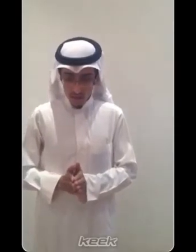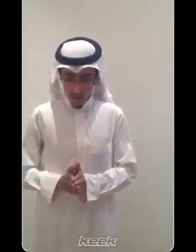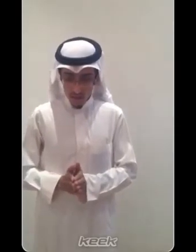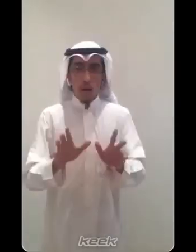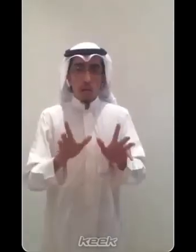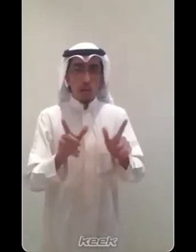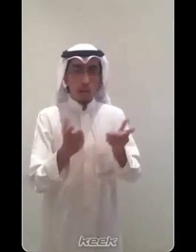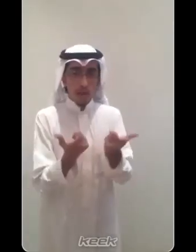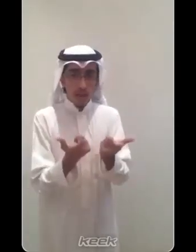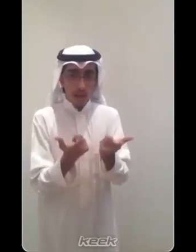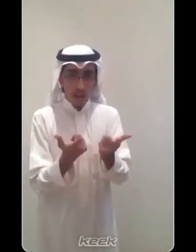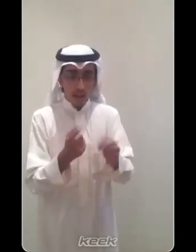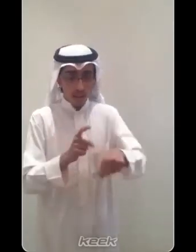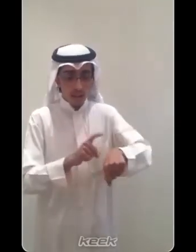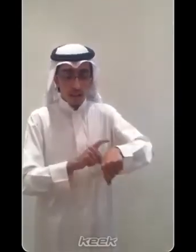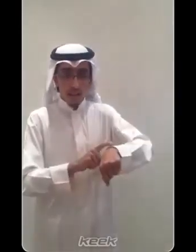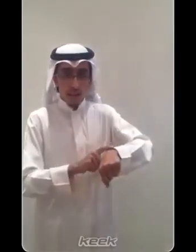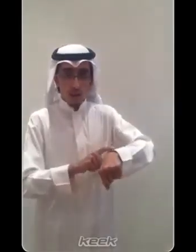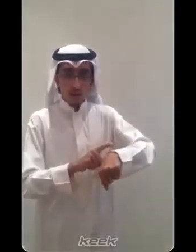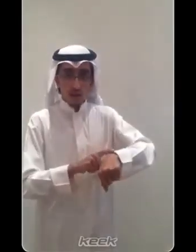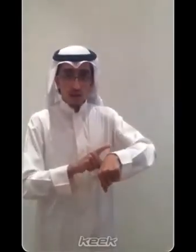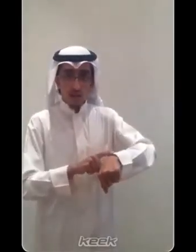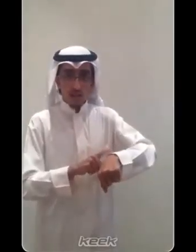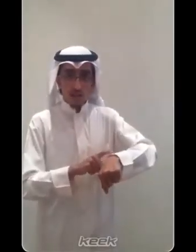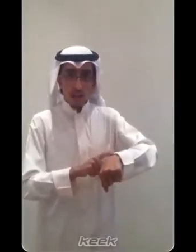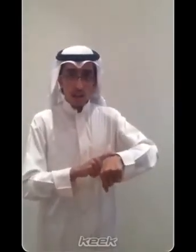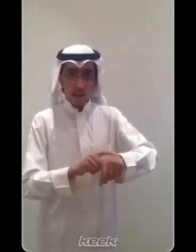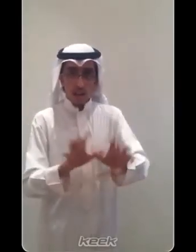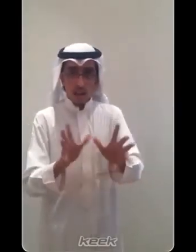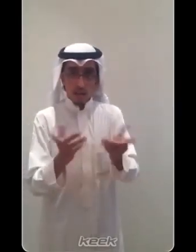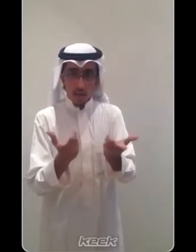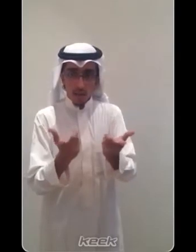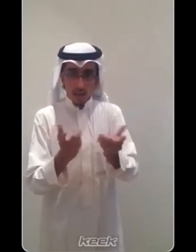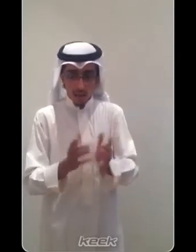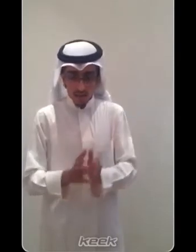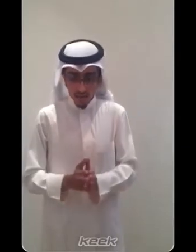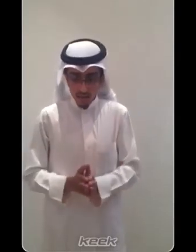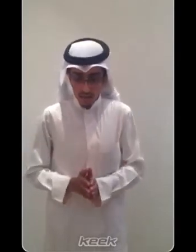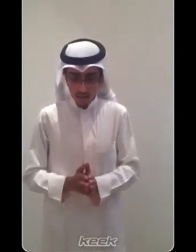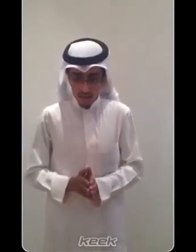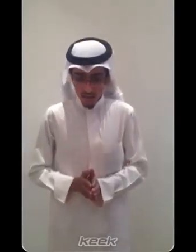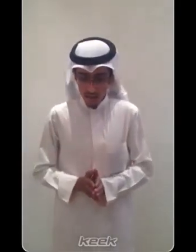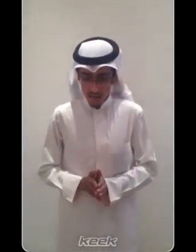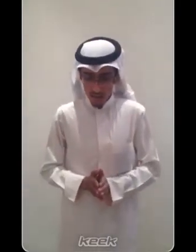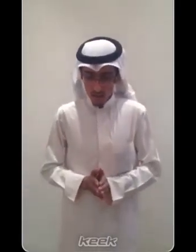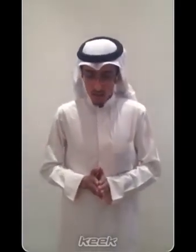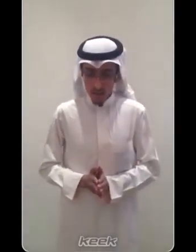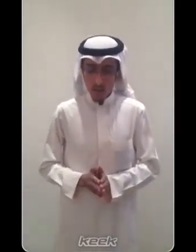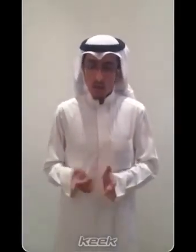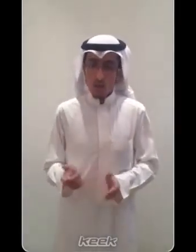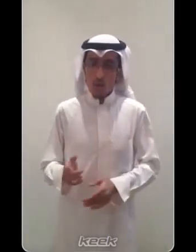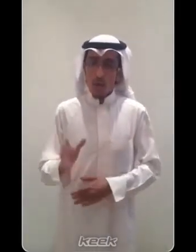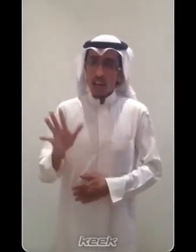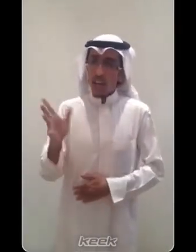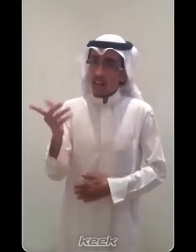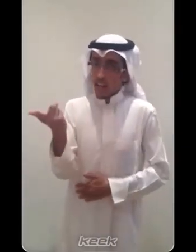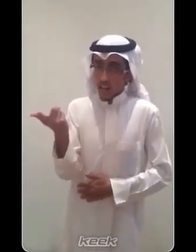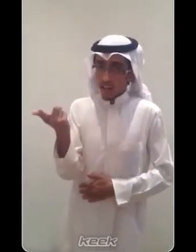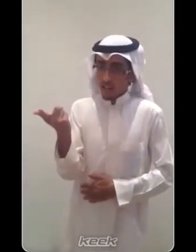متى أو الشي تشر على الساعة متى أو كيف